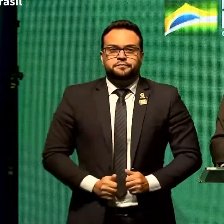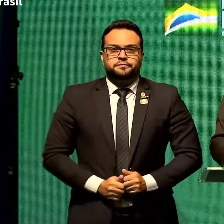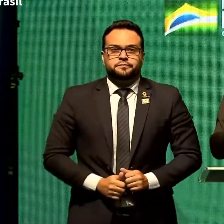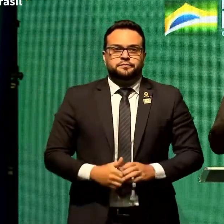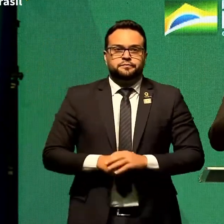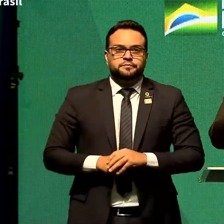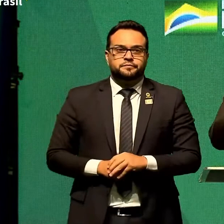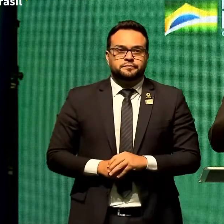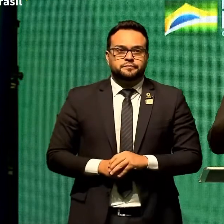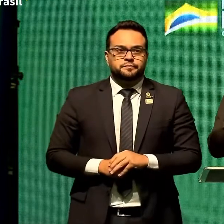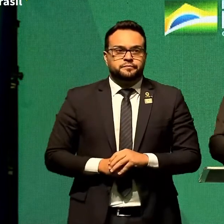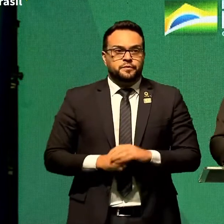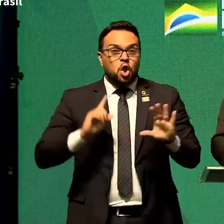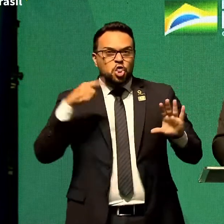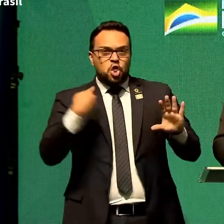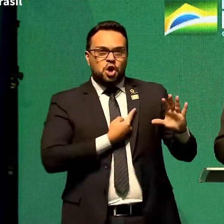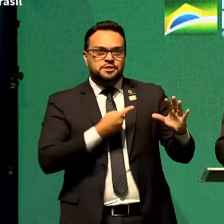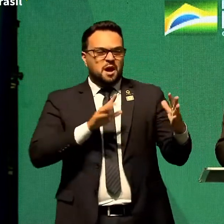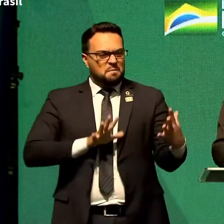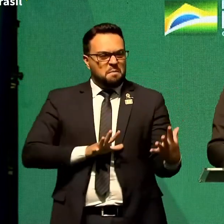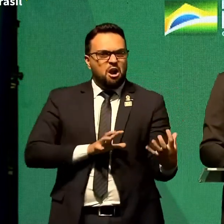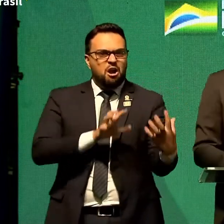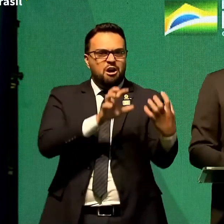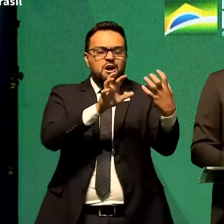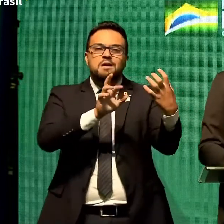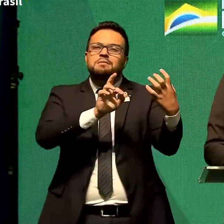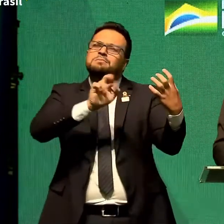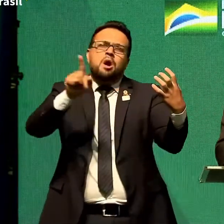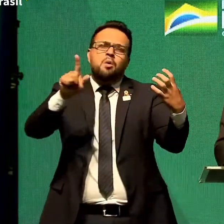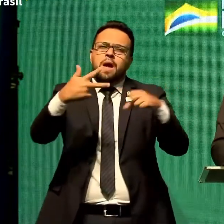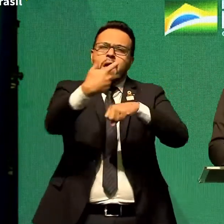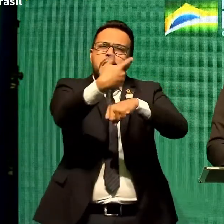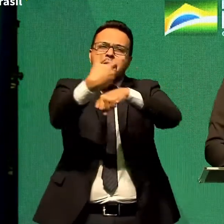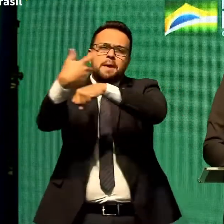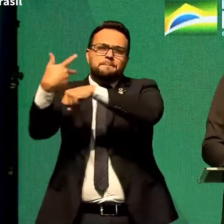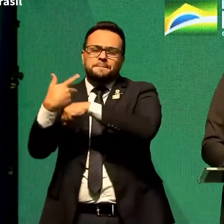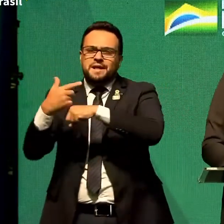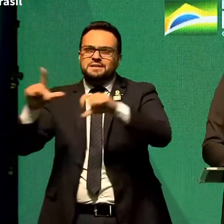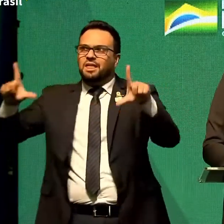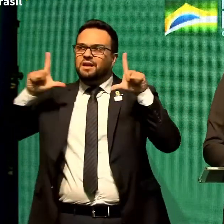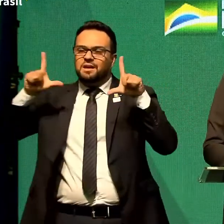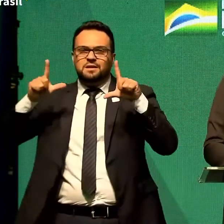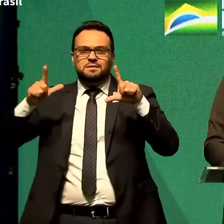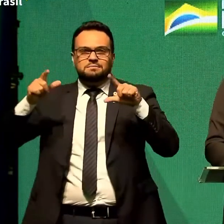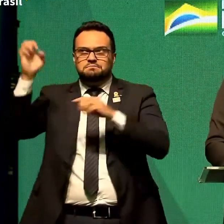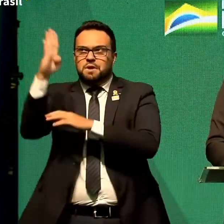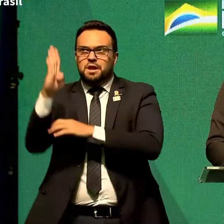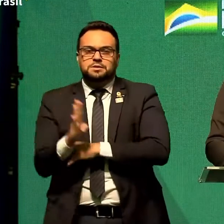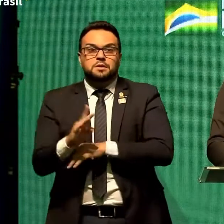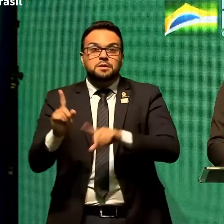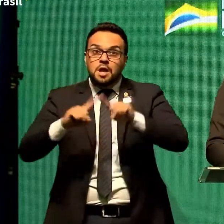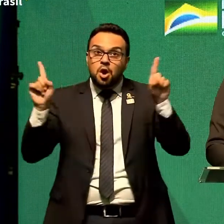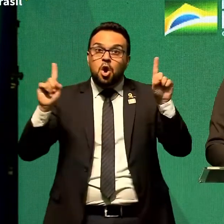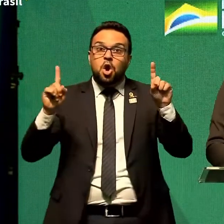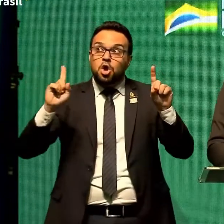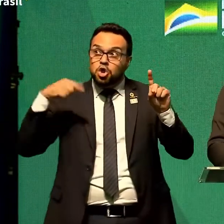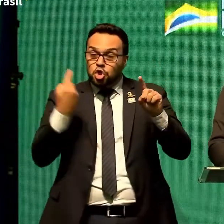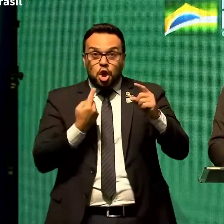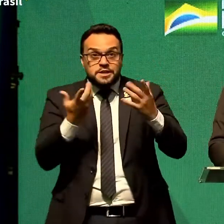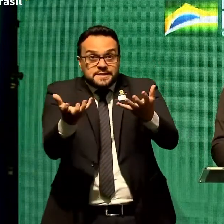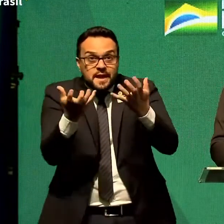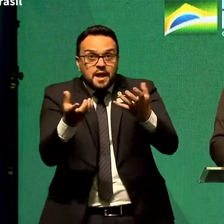A nossa briga não é com a imprensa brasileira. O que nós queremos é cada vez mais essa imprensa